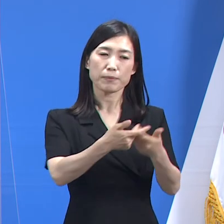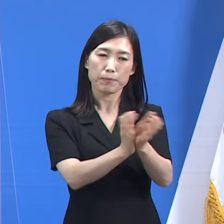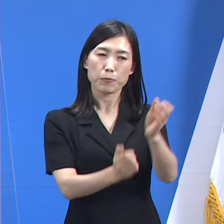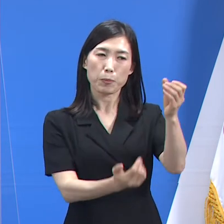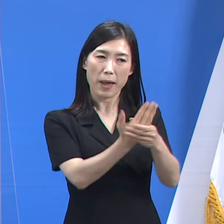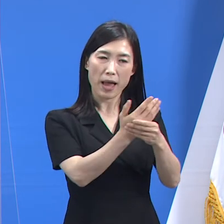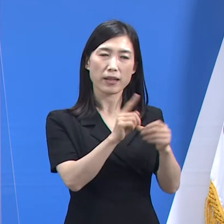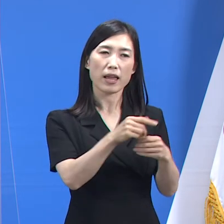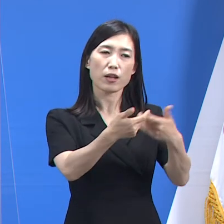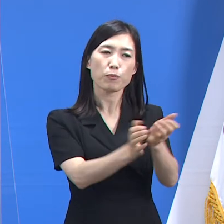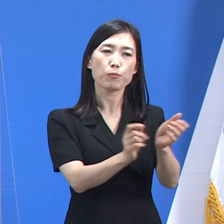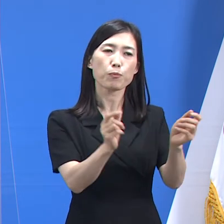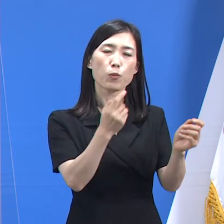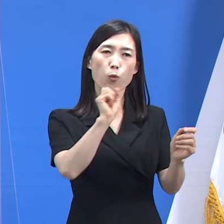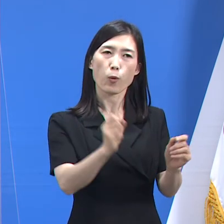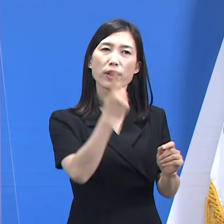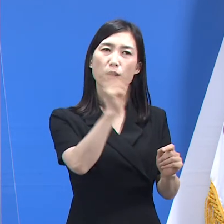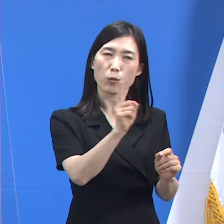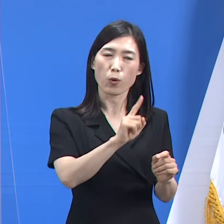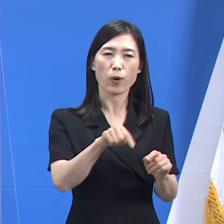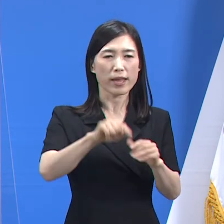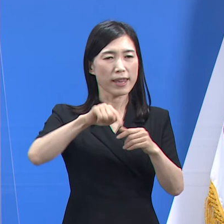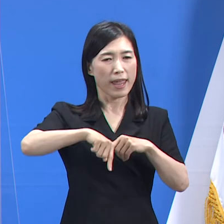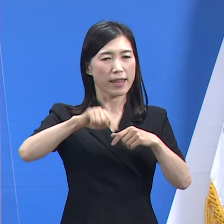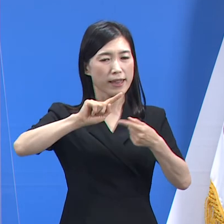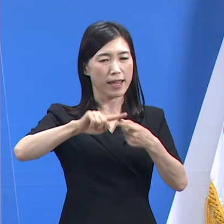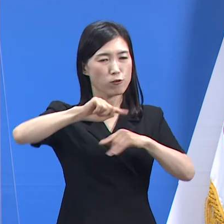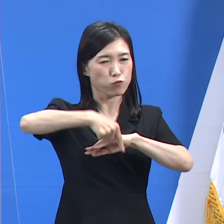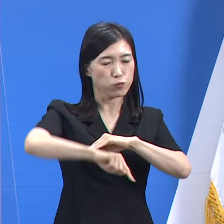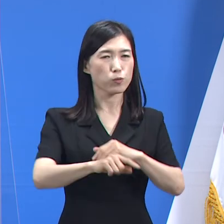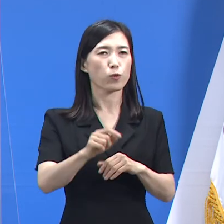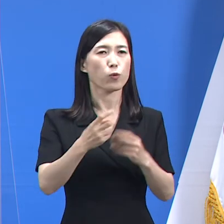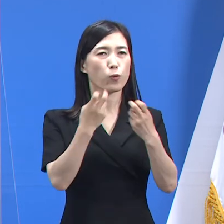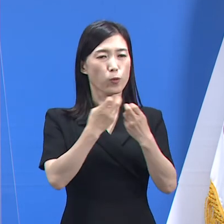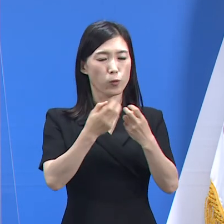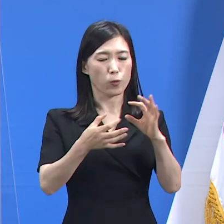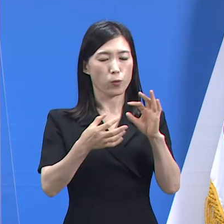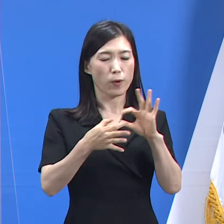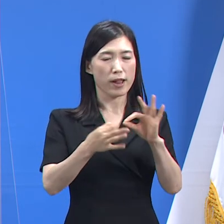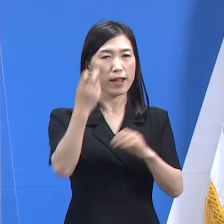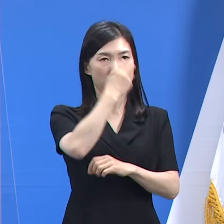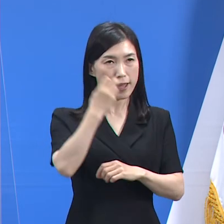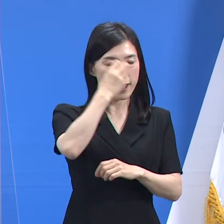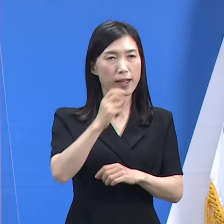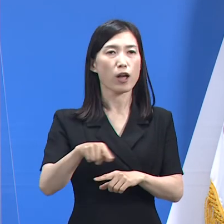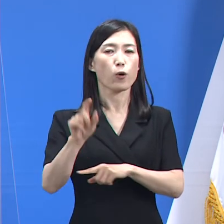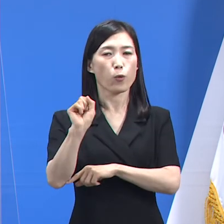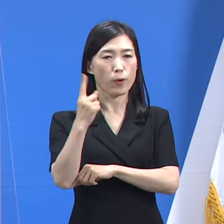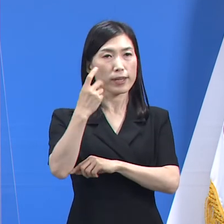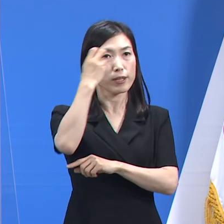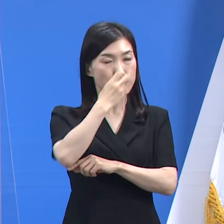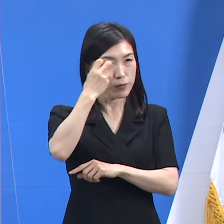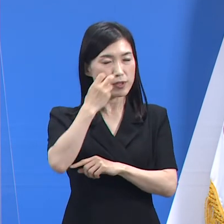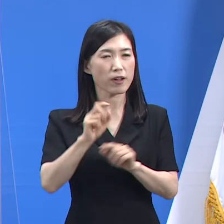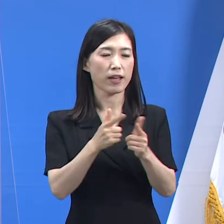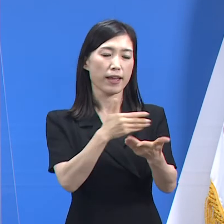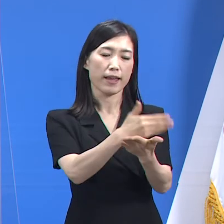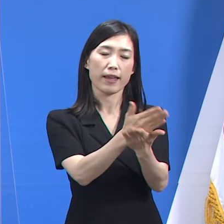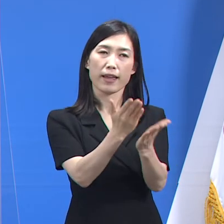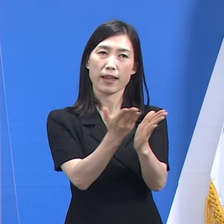사례분류, 심층 및 진단사례 조사, 원인 분석 등 분야별로 세분화하여 배치하고